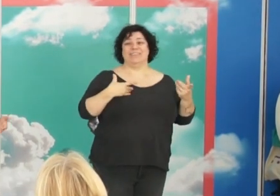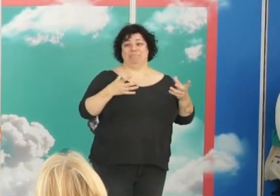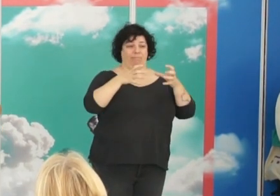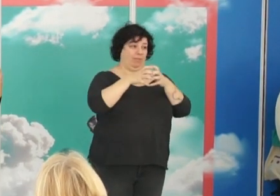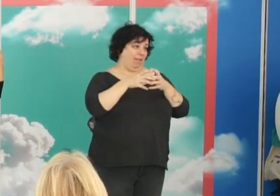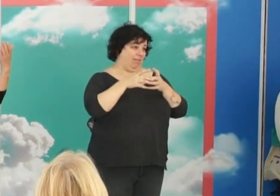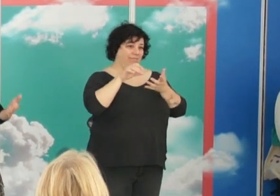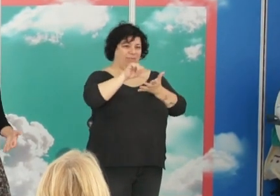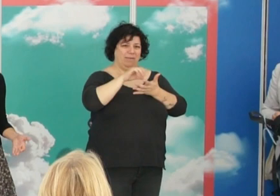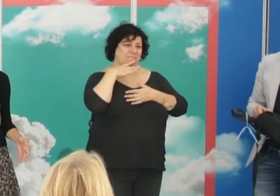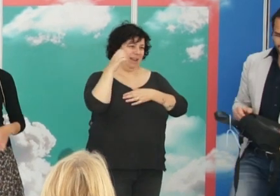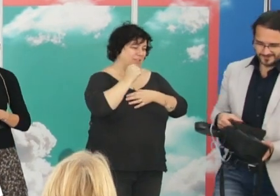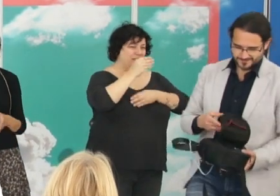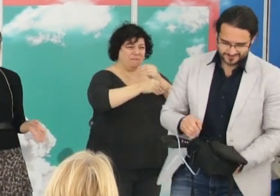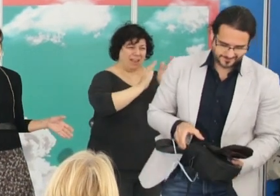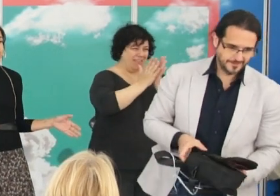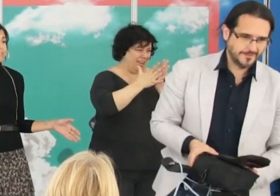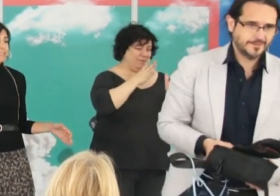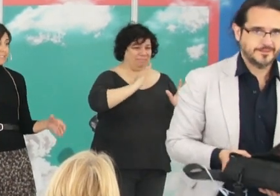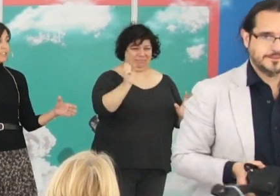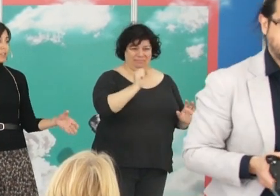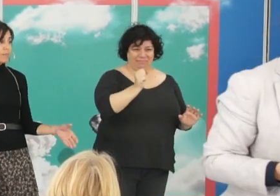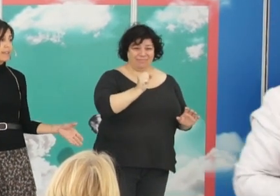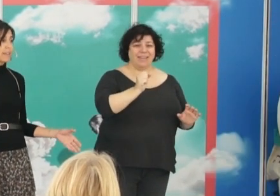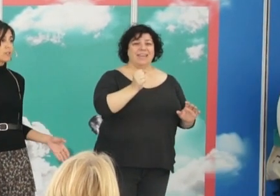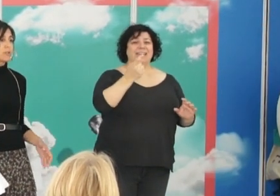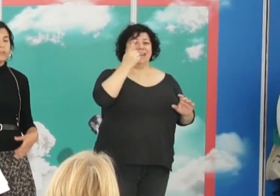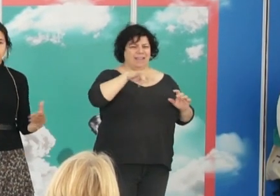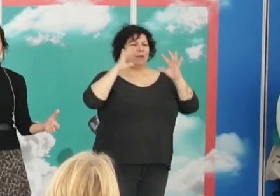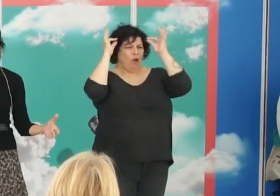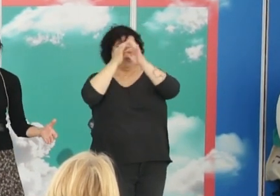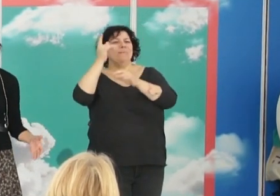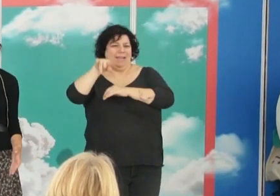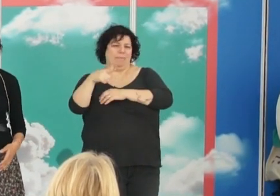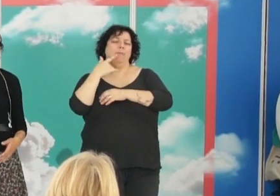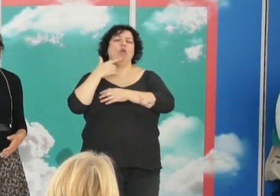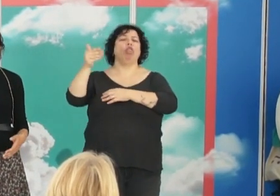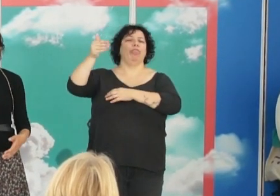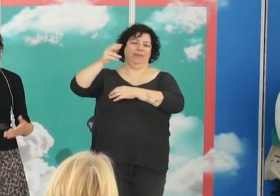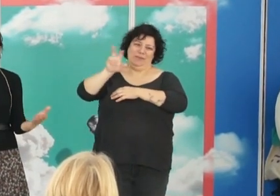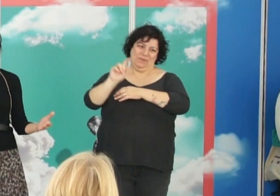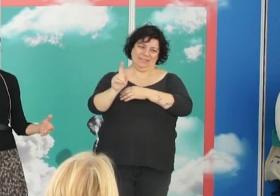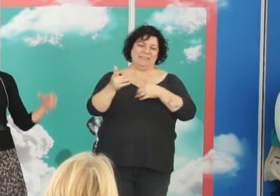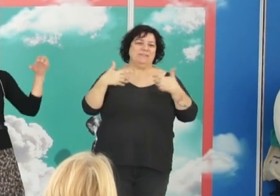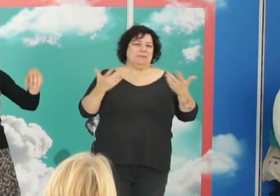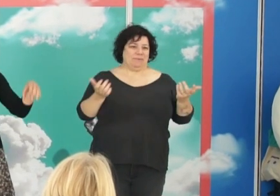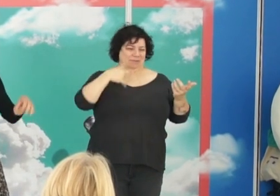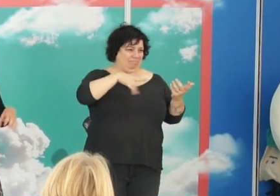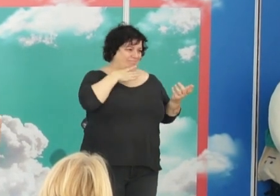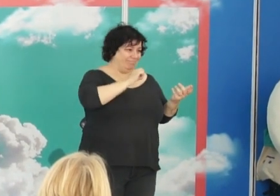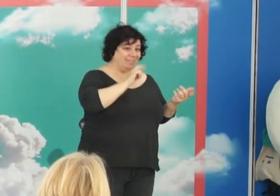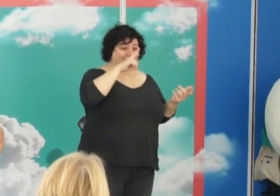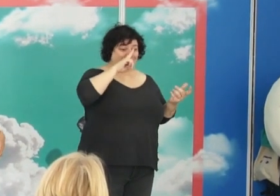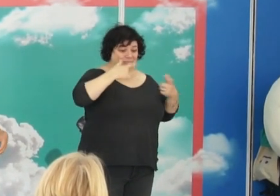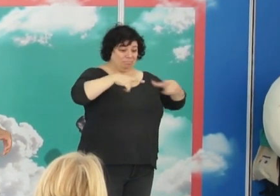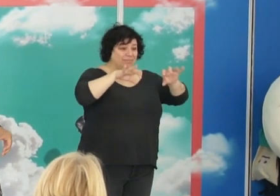ciudad maravillosa con una Feria del Libro impresionante. Está siendo también la de Córdoba, no voy a desmerecerla, pero es impresionante. Y este